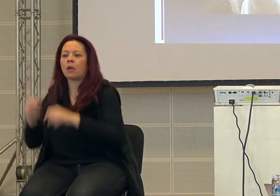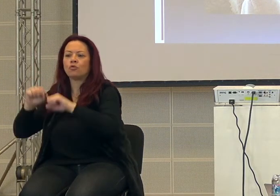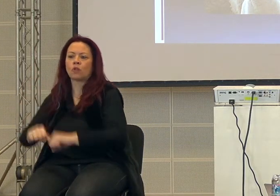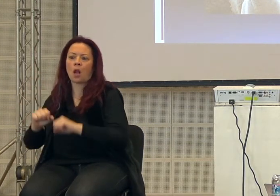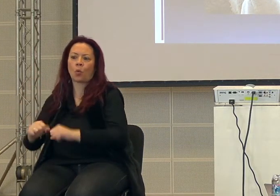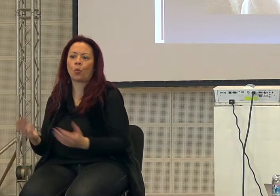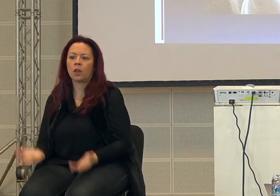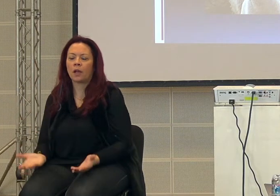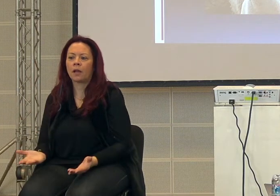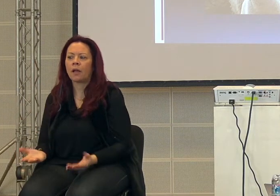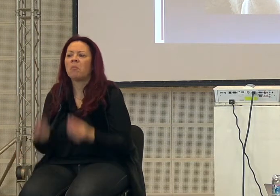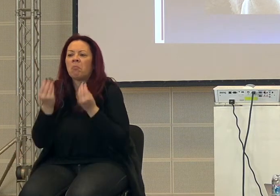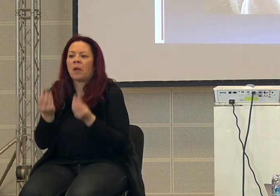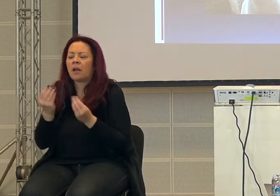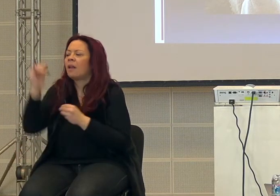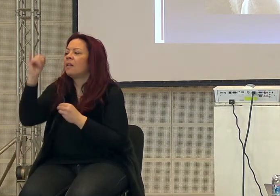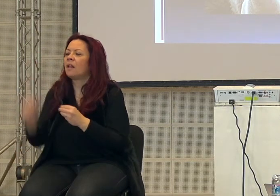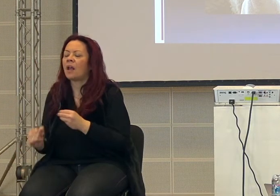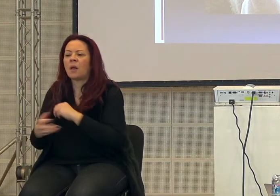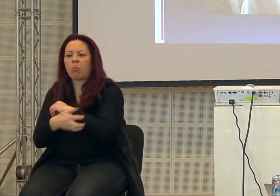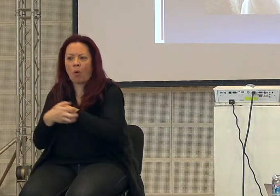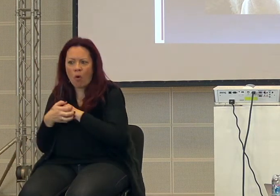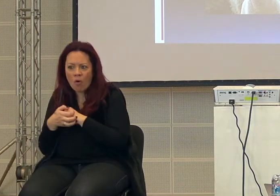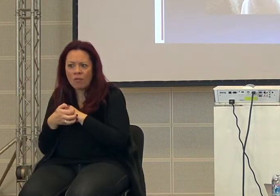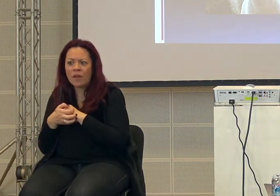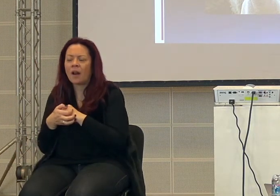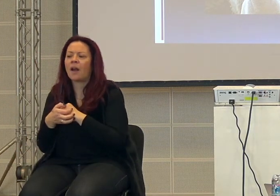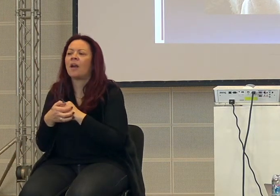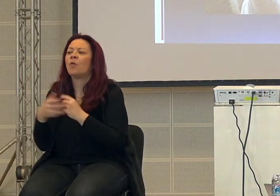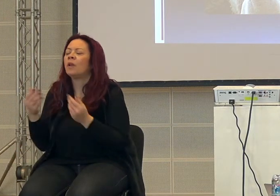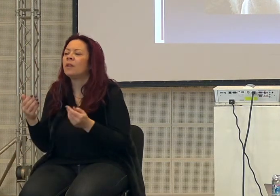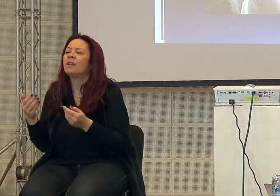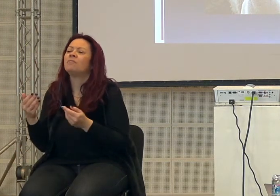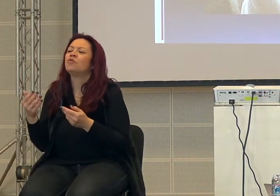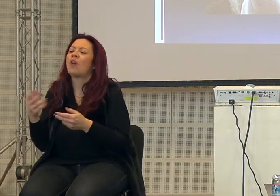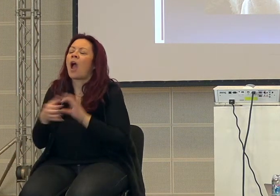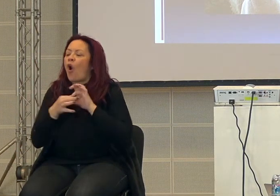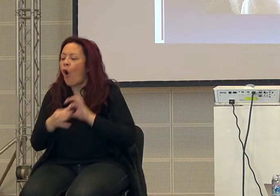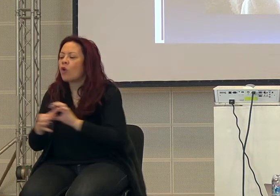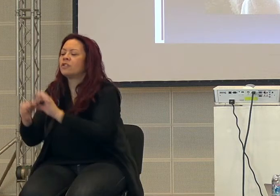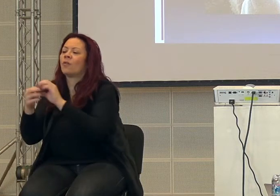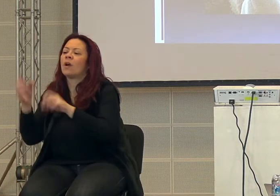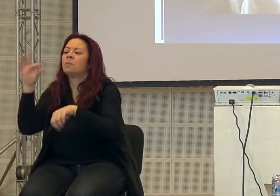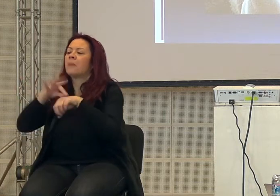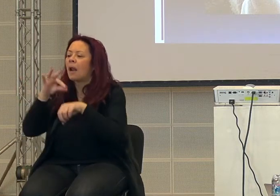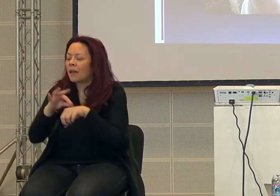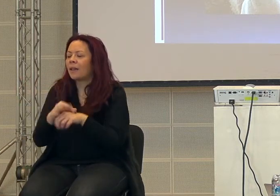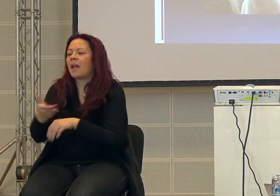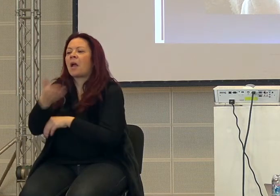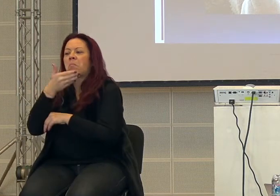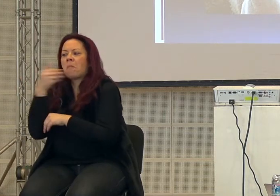Peggiora perché ha una dieta meno ricca e quindi si tira dietro un sacco di malattie, di deficienze